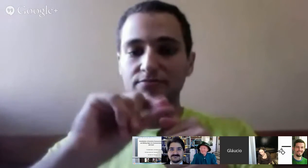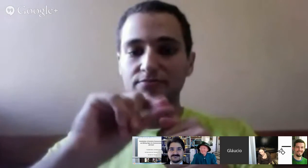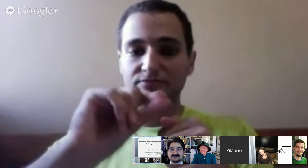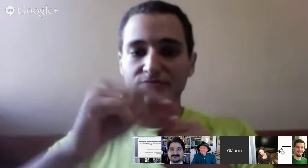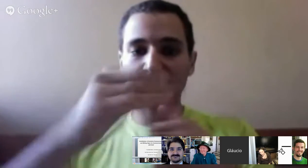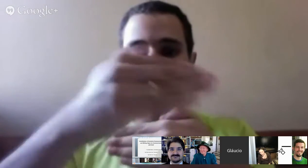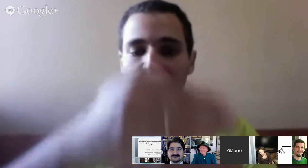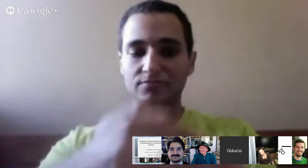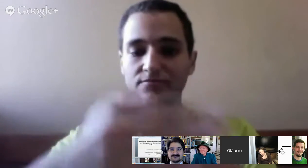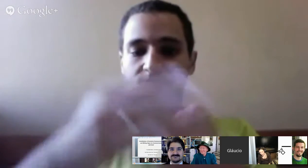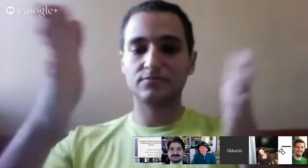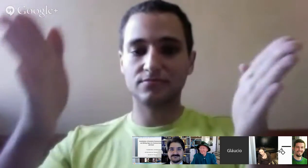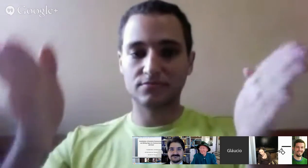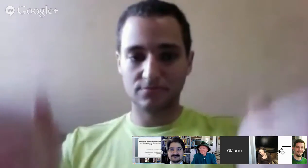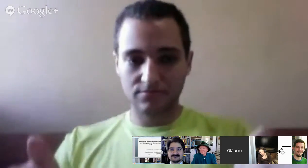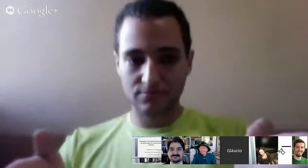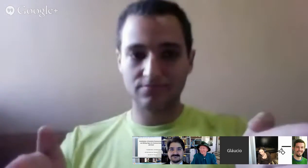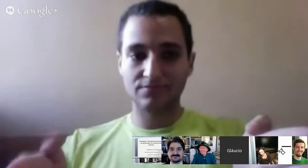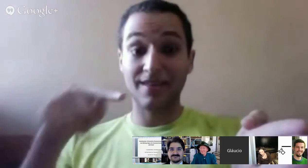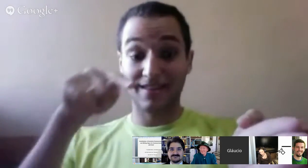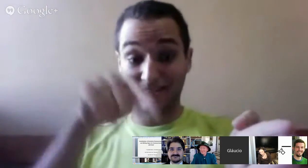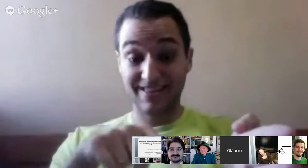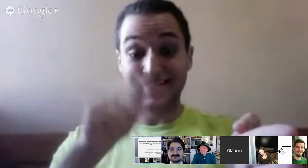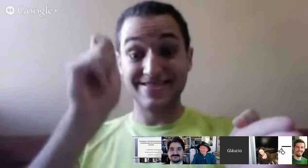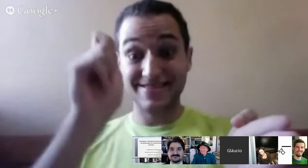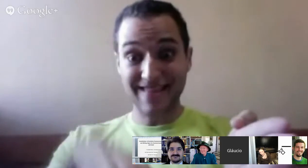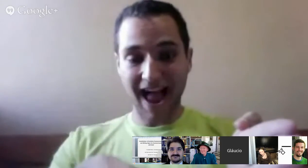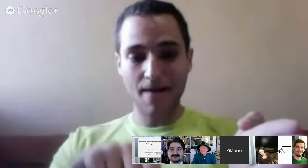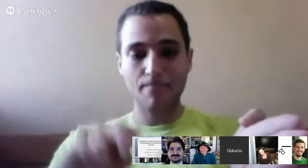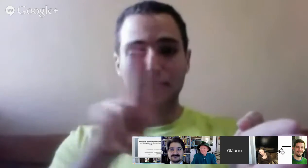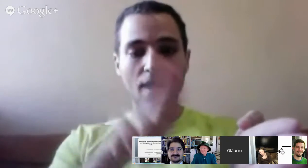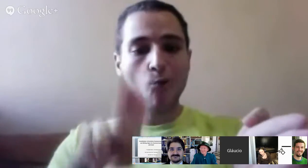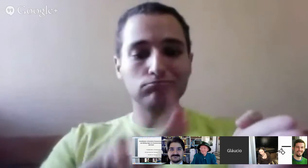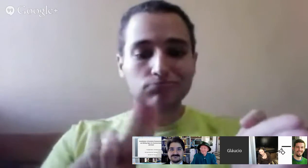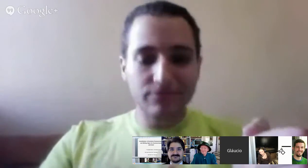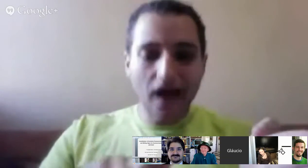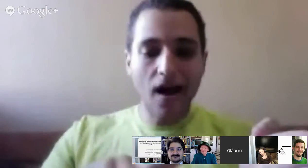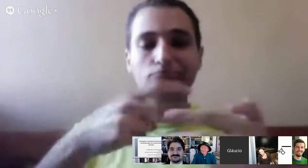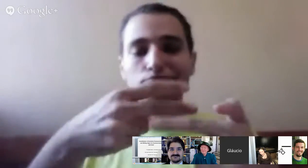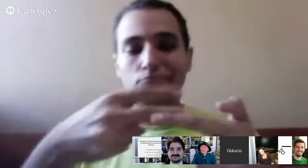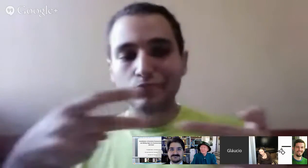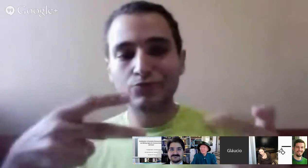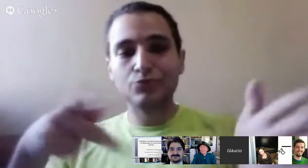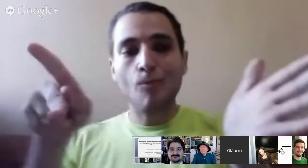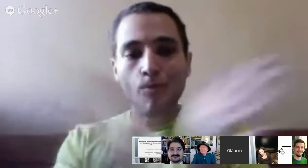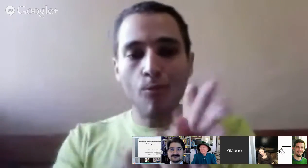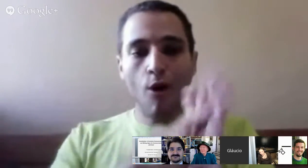nós nos propusemos a construir uma caixa de comunicação alternativa